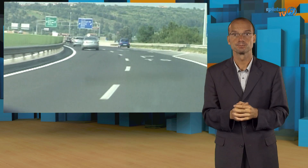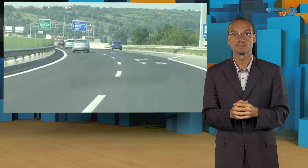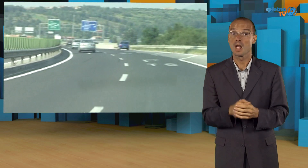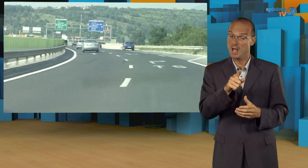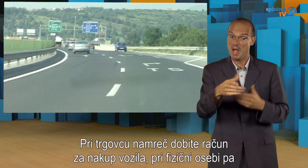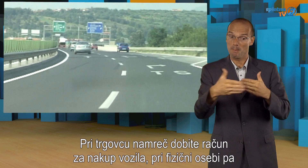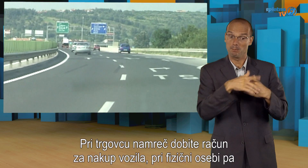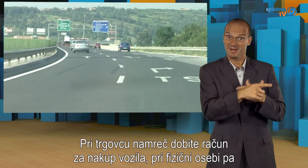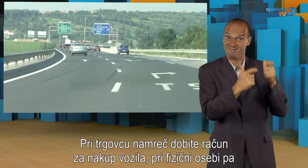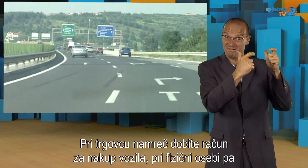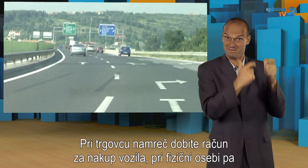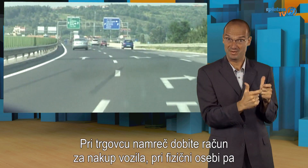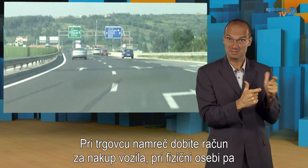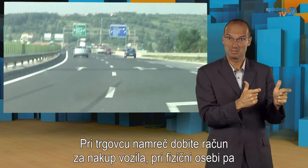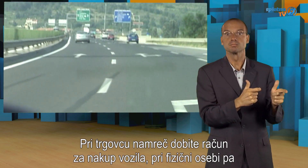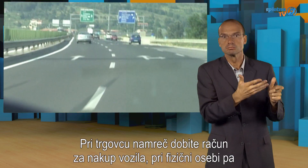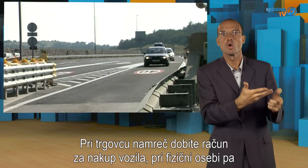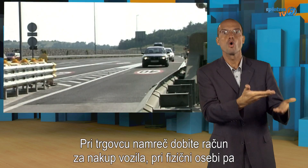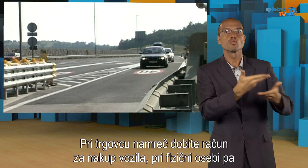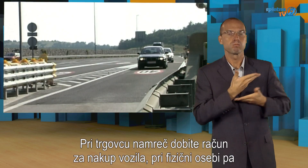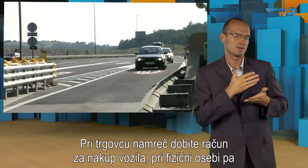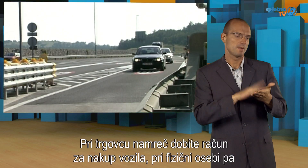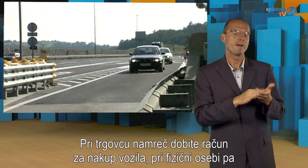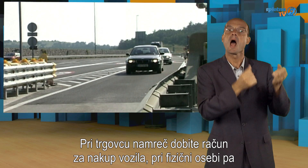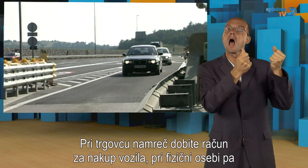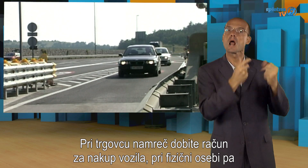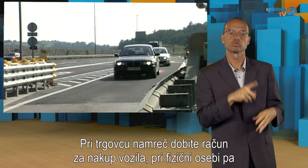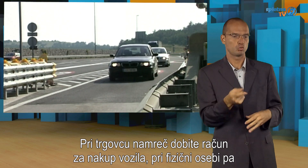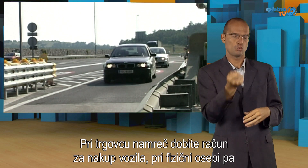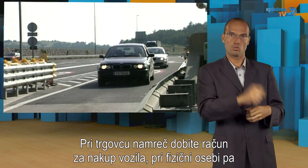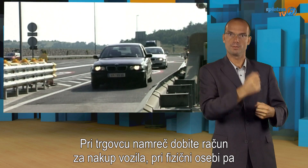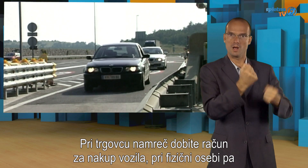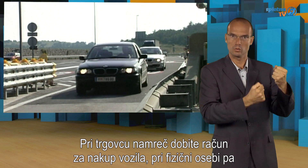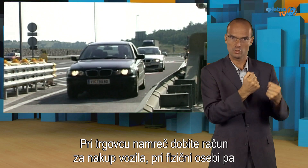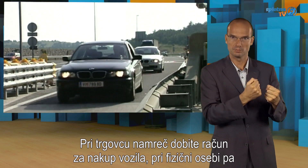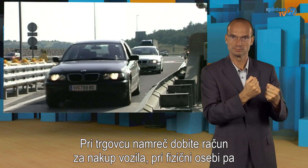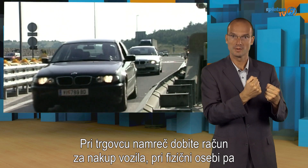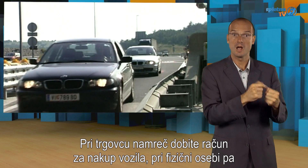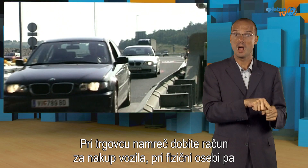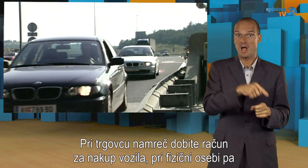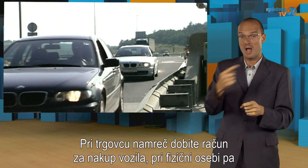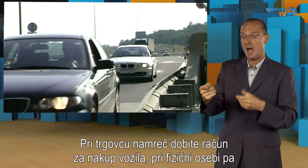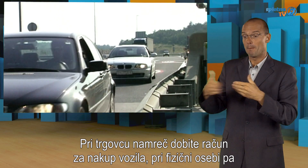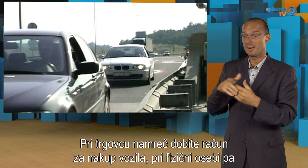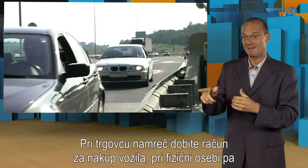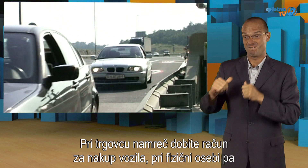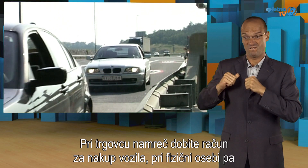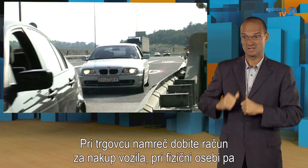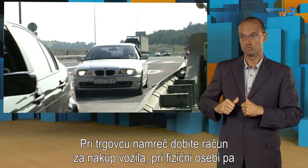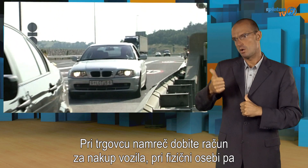Pri trgovcu nam reč dobite račun za nakup vozila. Pri fizični osebi pa morate poskrbeti za kupoprodajno pogodbo, ki jo